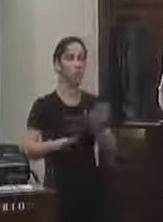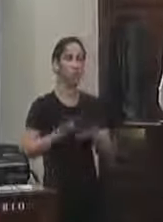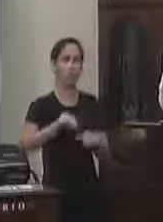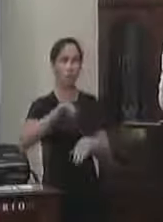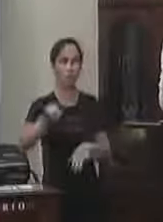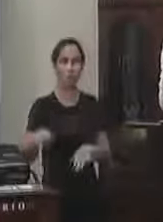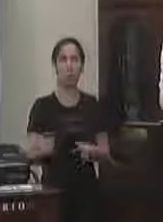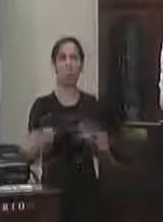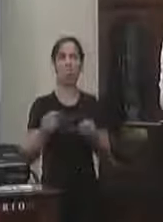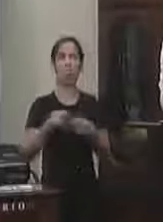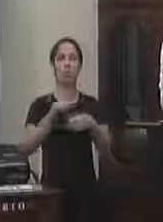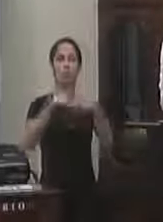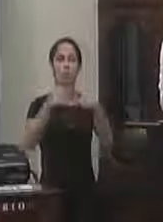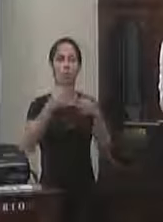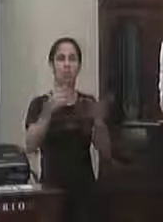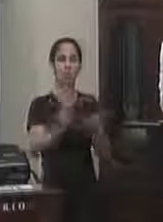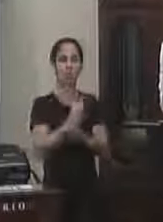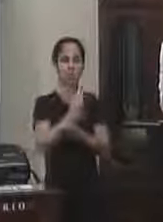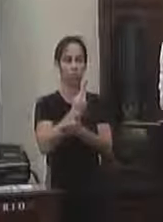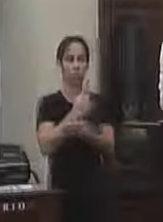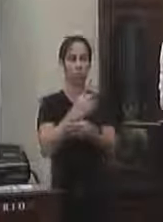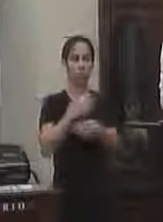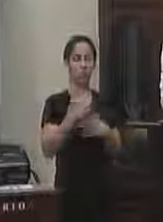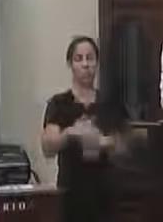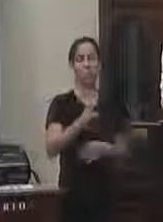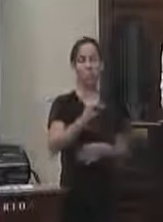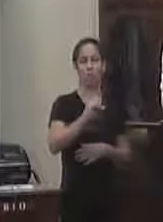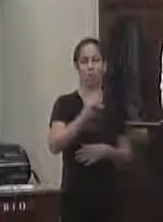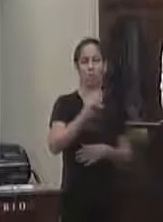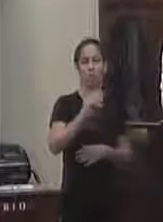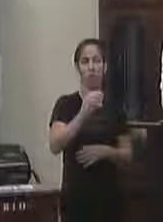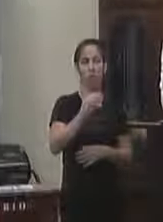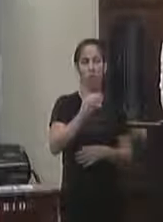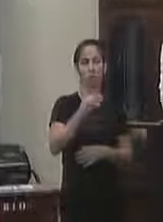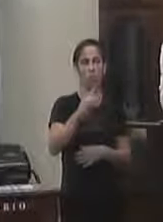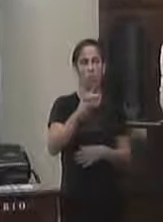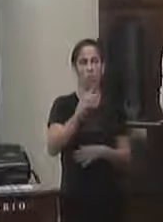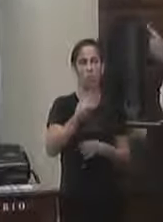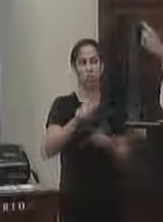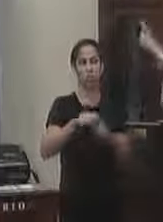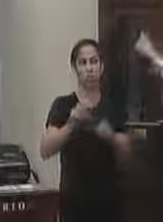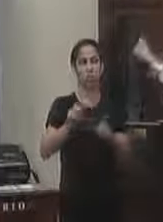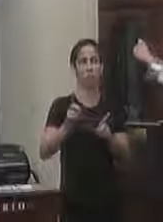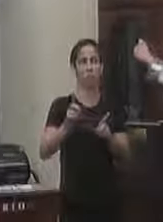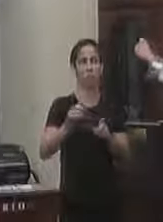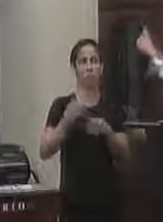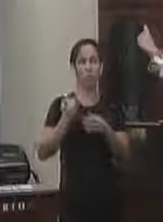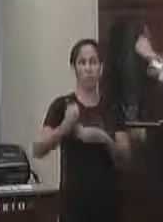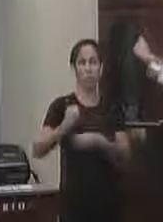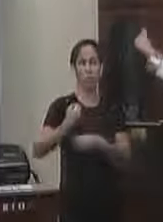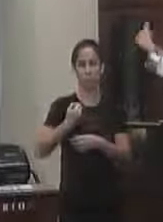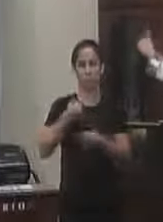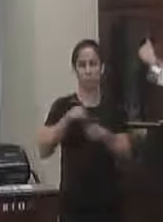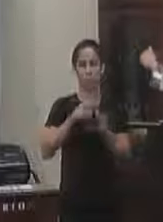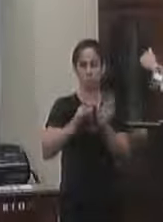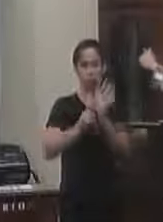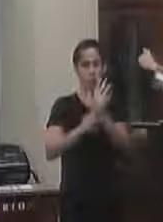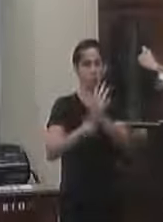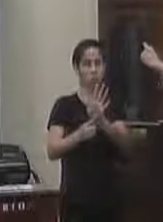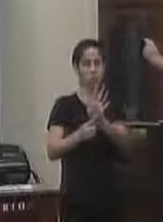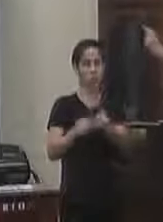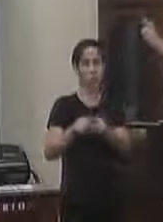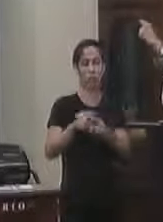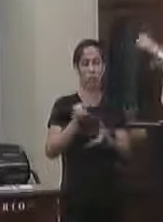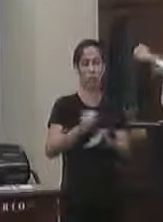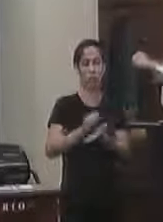possibilidade para que aconteça venha acontecer o mais rápido possível esse concurso mas não com esse quantitativo de contratos que vocês estão vendo ali